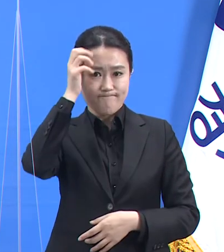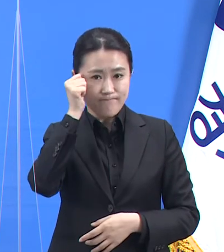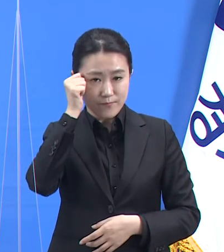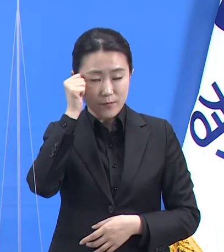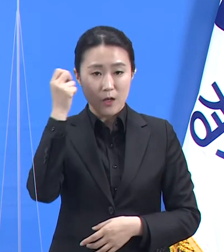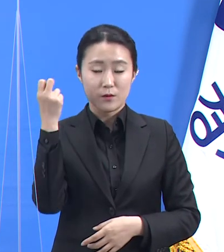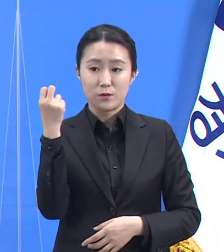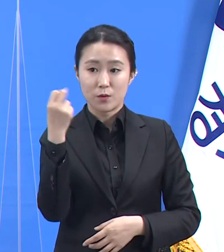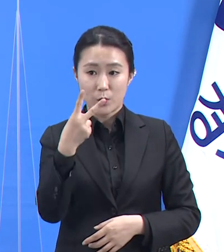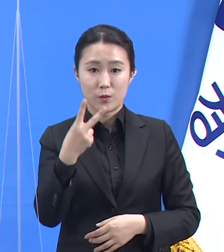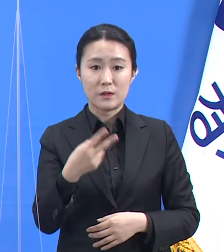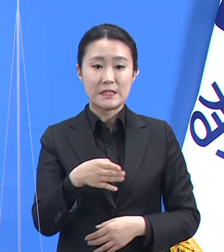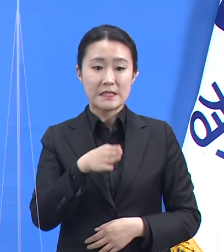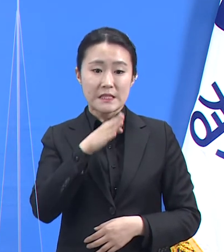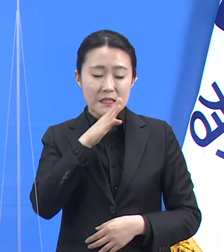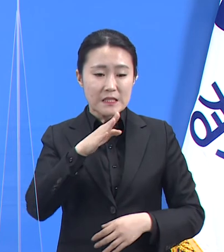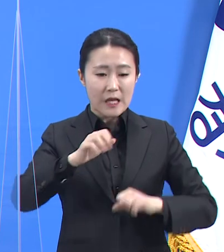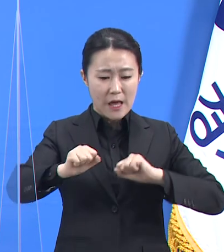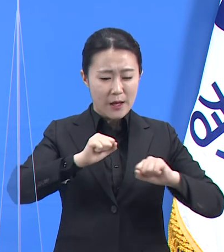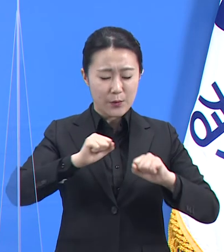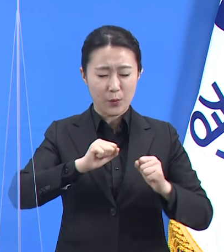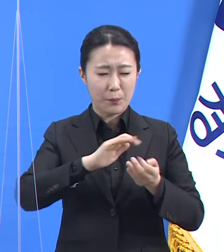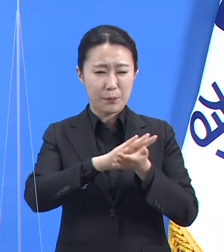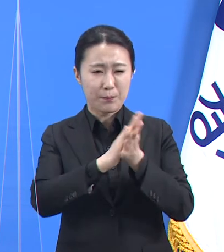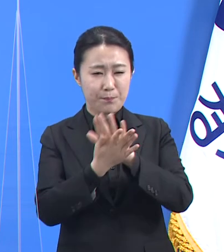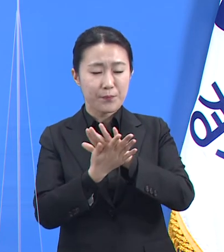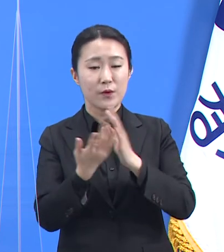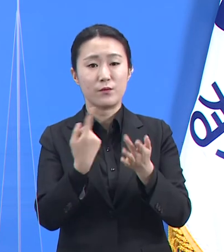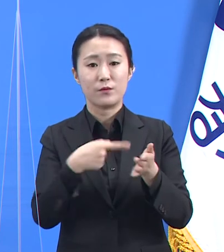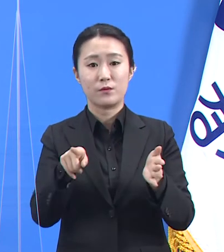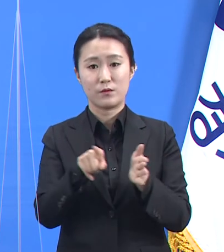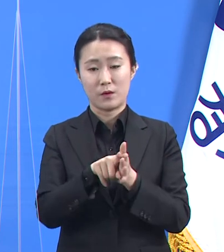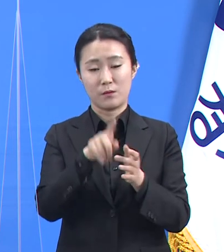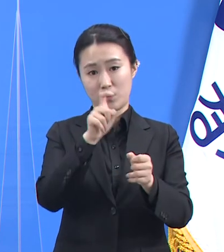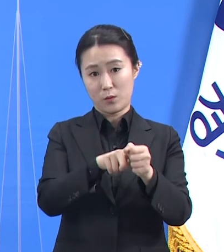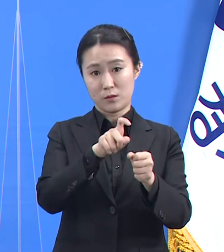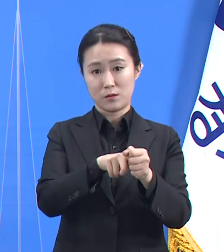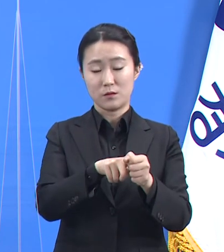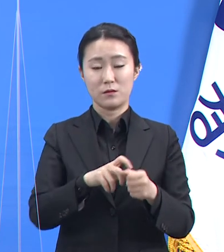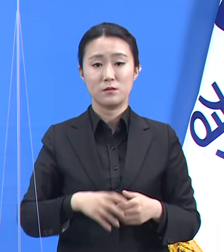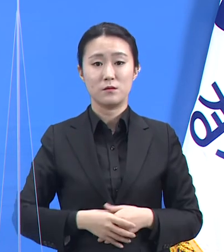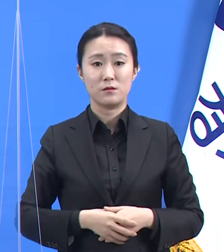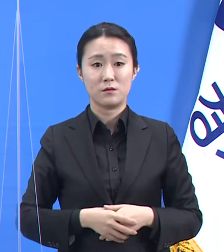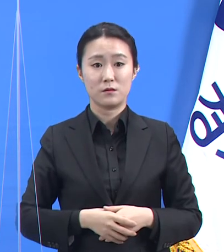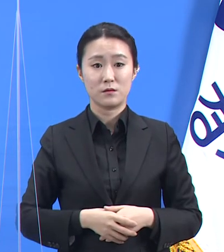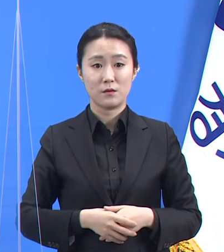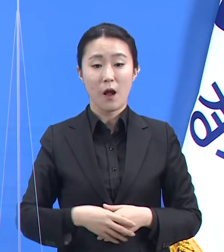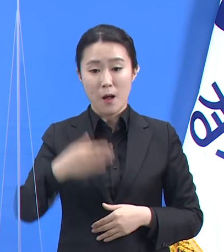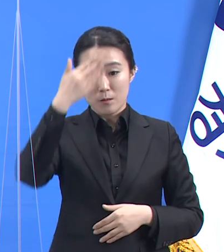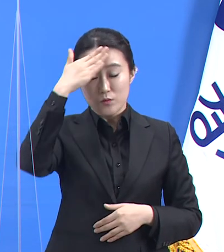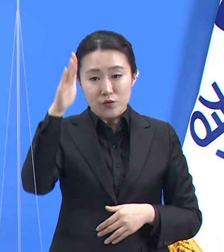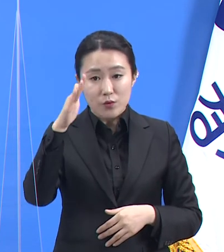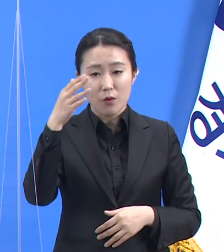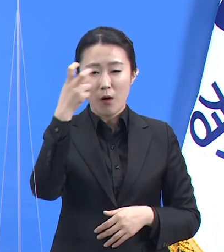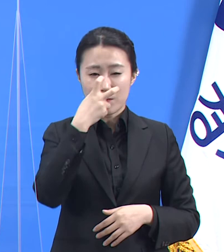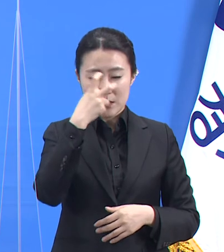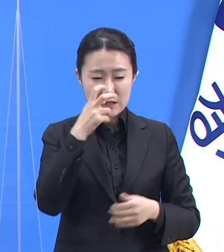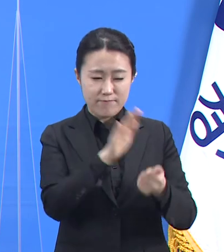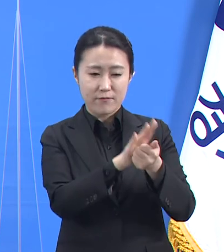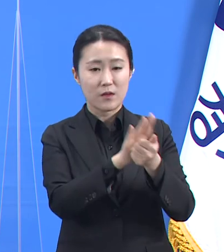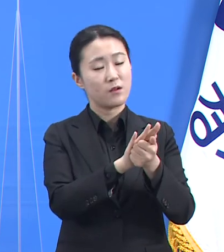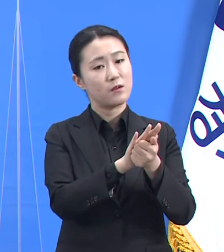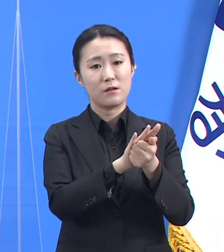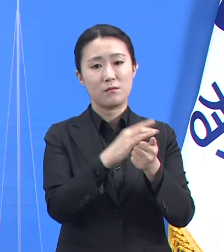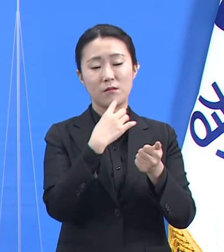실제적인 행동 변화를 유발하는 일에 있습니다. 따라서 단순하게 무료 검사 서비스만 제공되도록 해서는 안